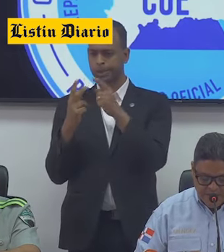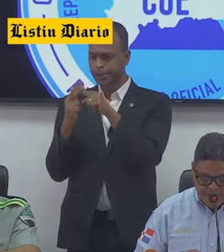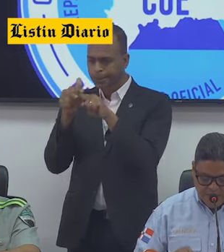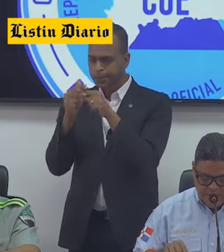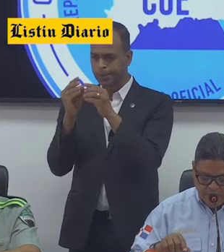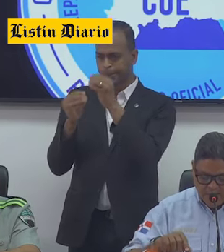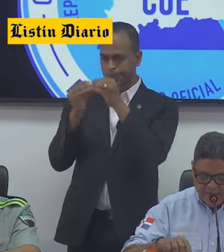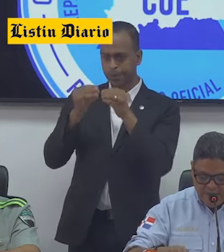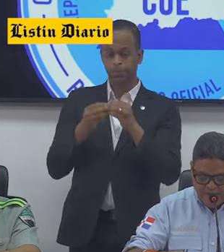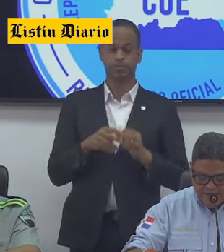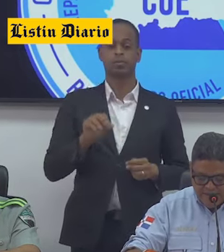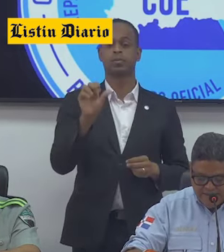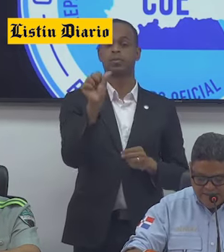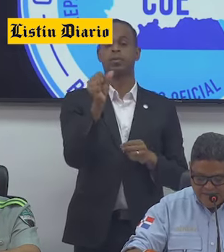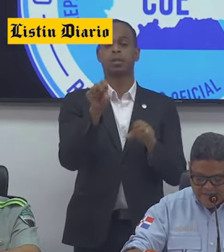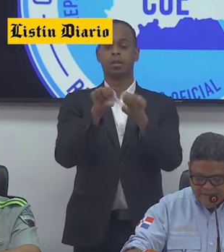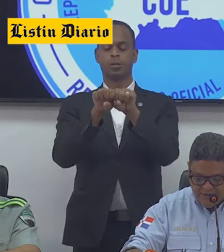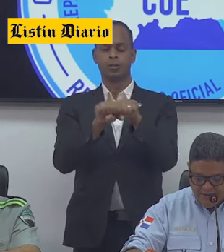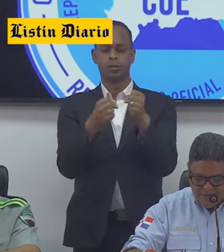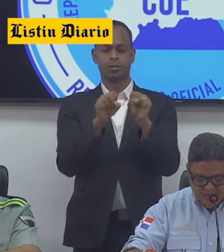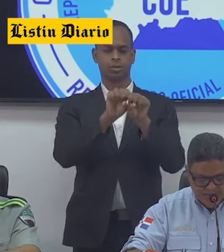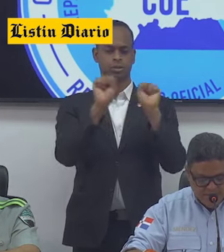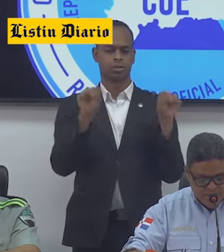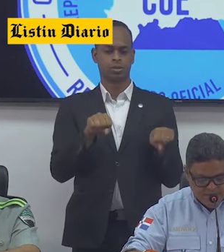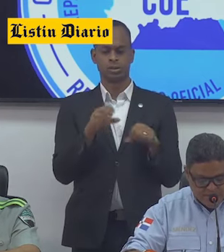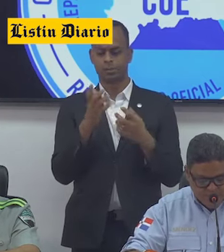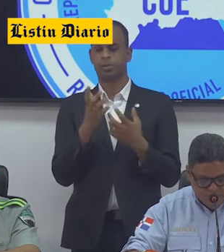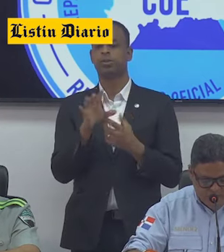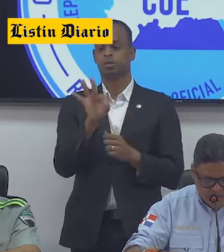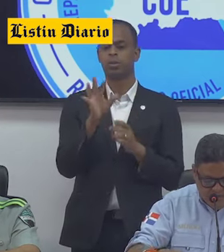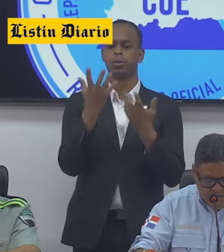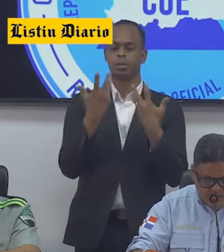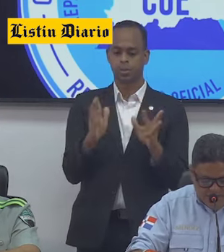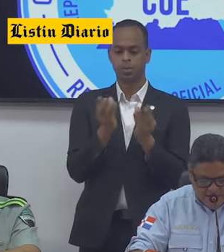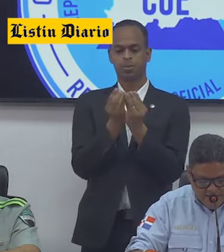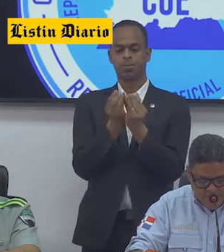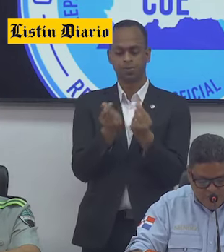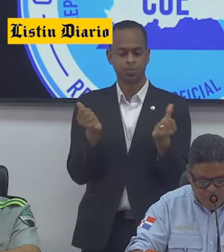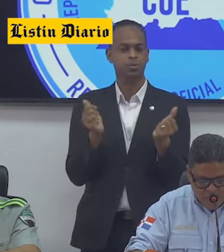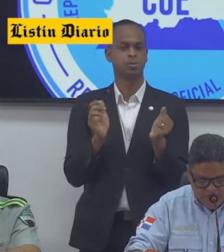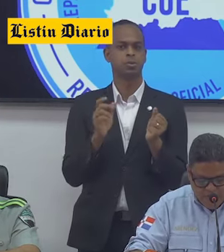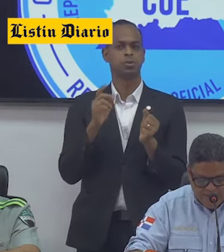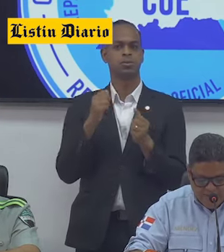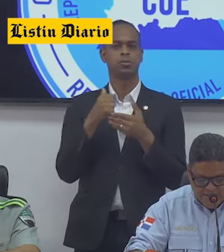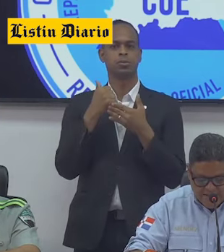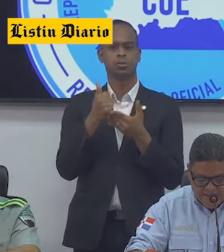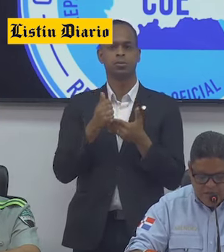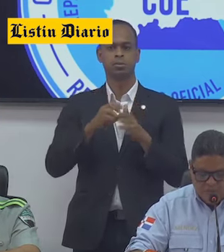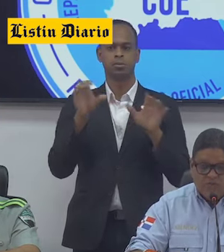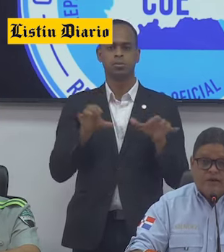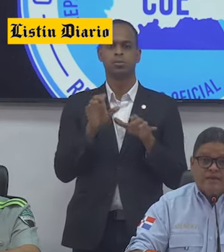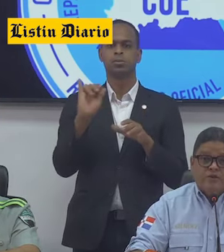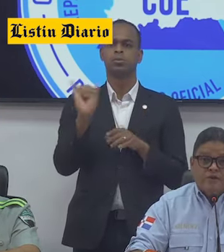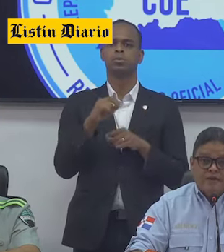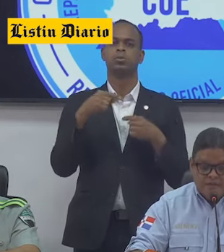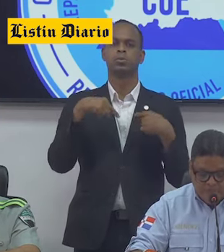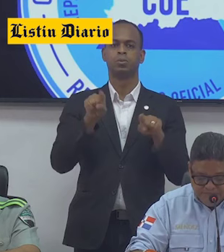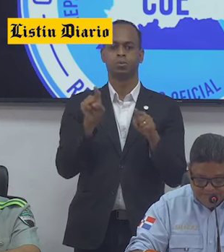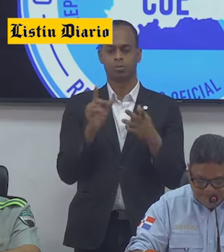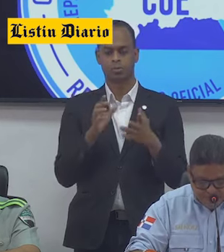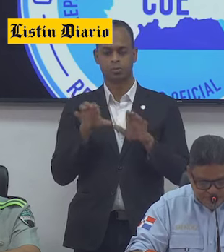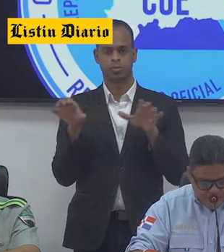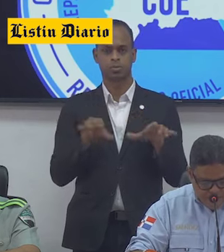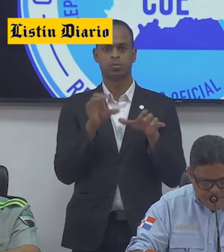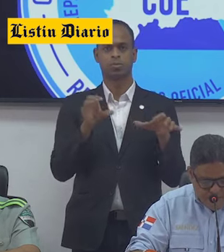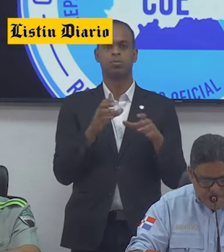Se reportaron 10 averías en el sistema, de los cuales 9 se solucionaron, garantizando la operación eficiente del mismo durante el operativo.